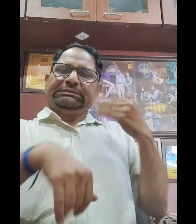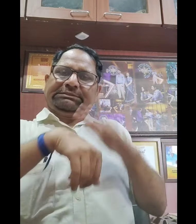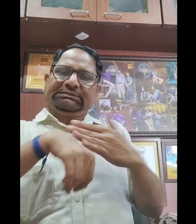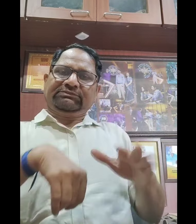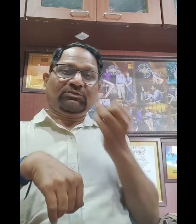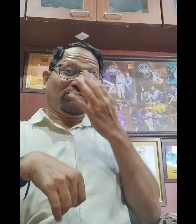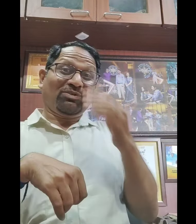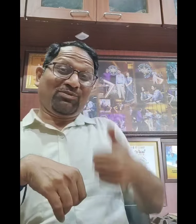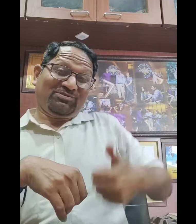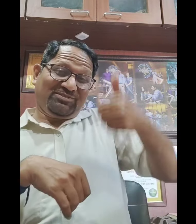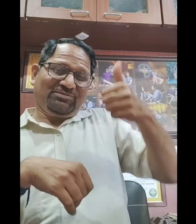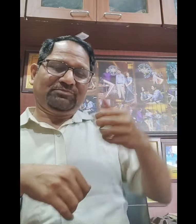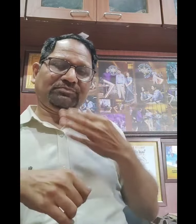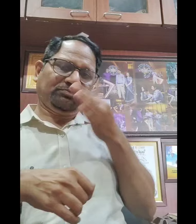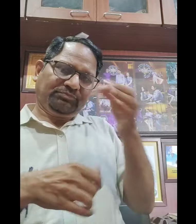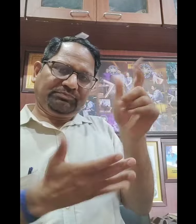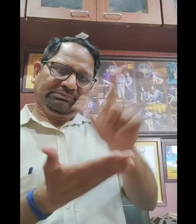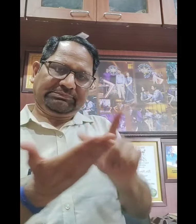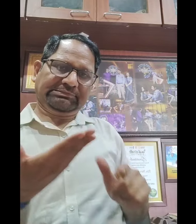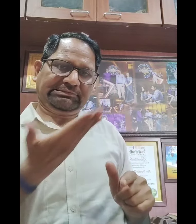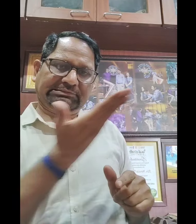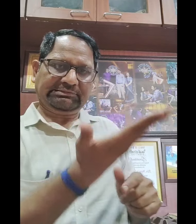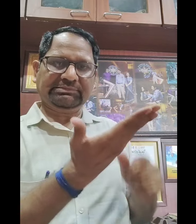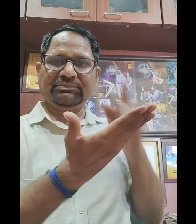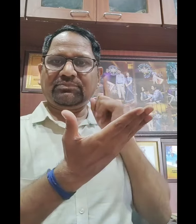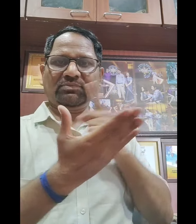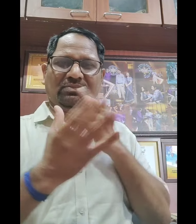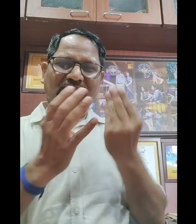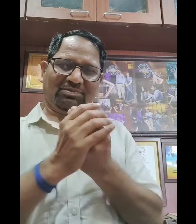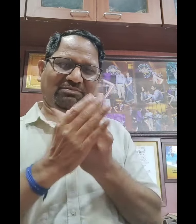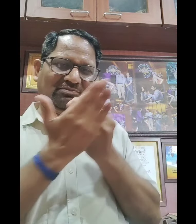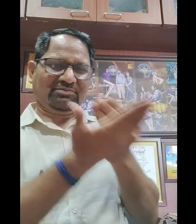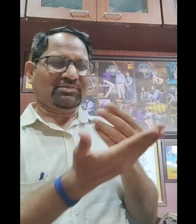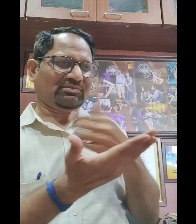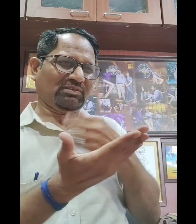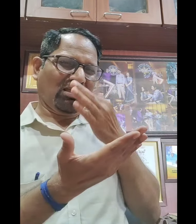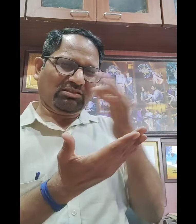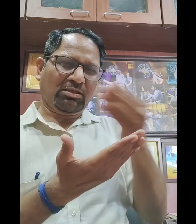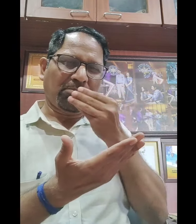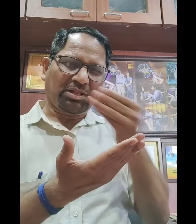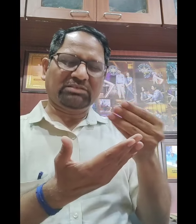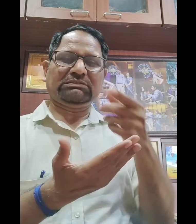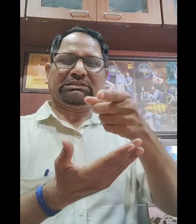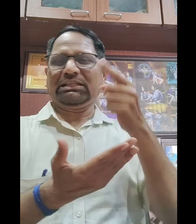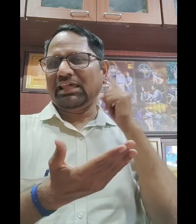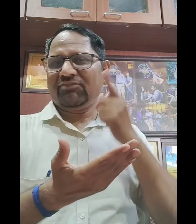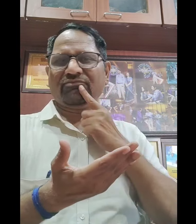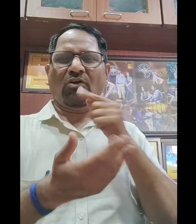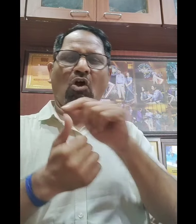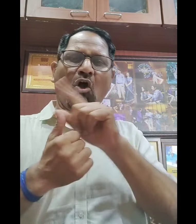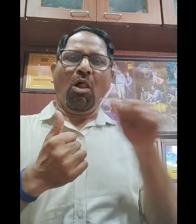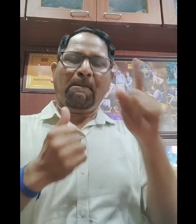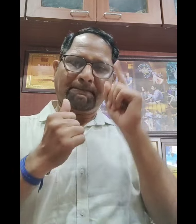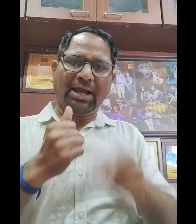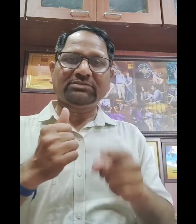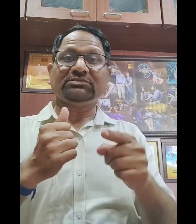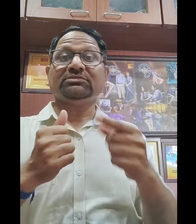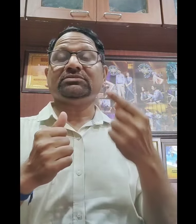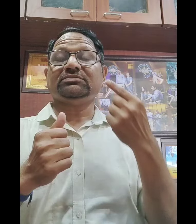सशक्त बनाता है हम इंदोर के सांसर महोदे से मिले थे, हमने एक ग्यापन दिया था कि जो मुख बदिरों के लिए